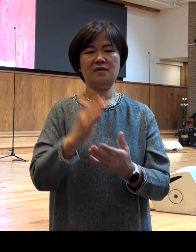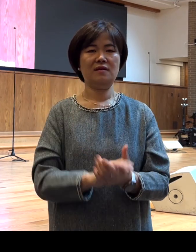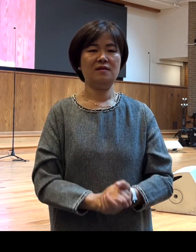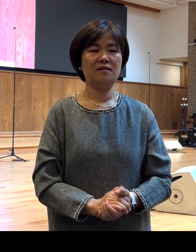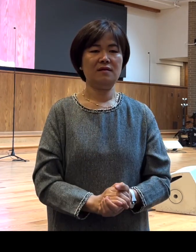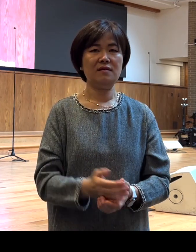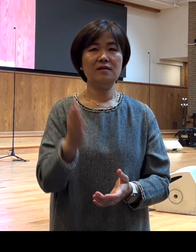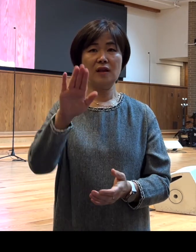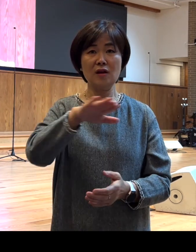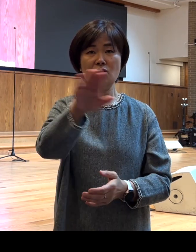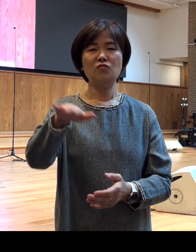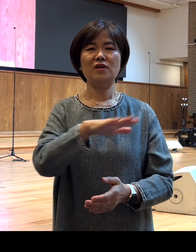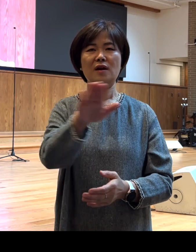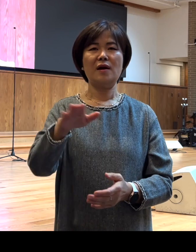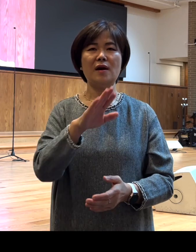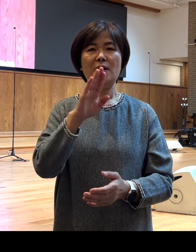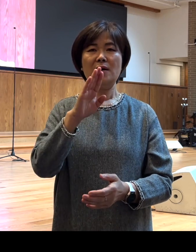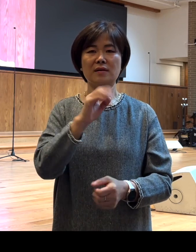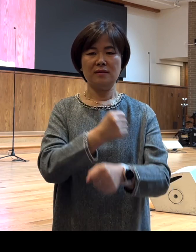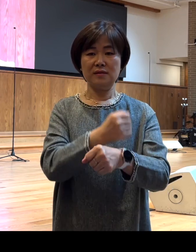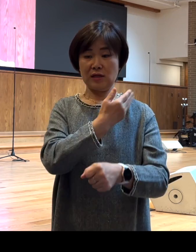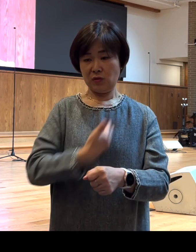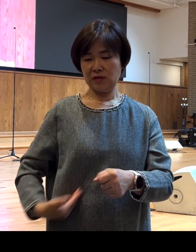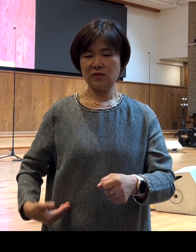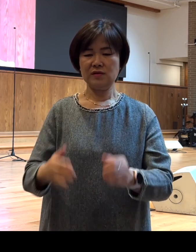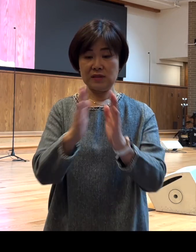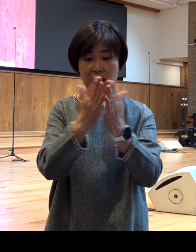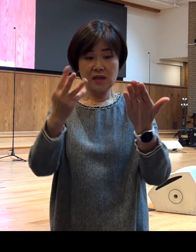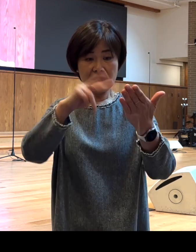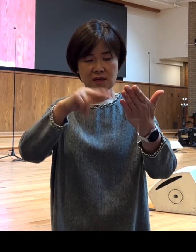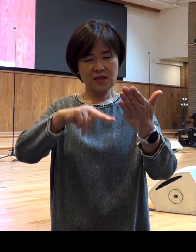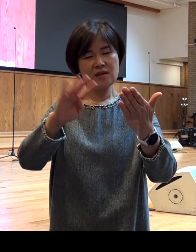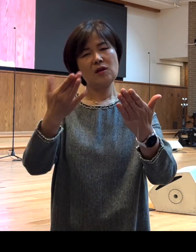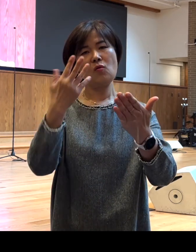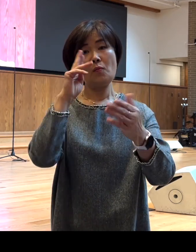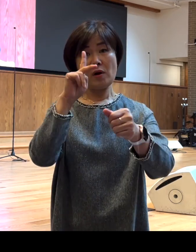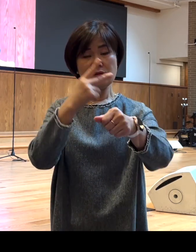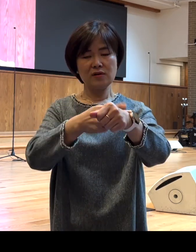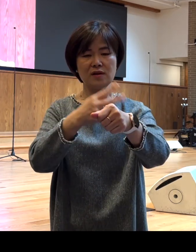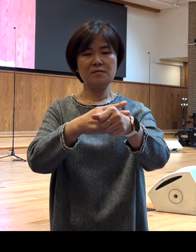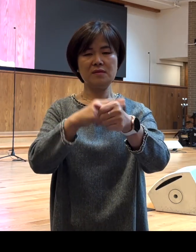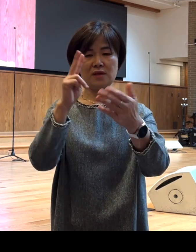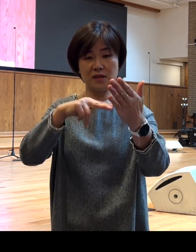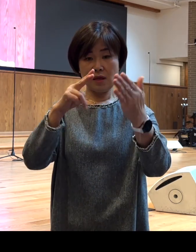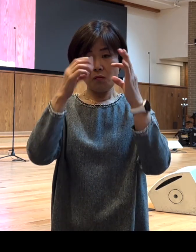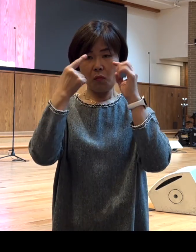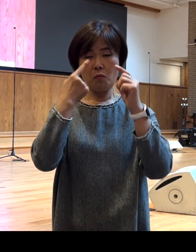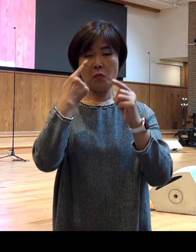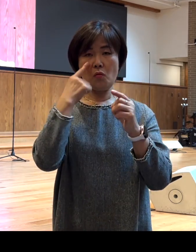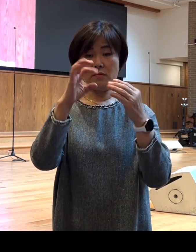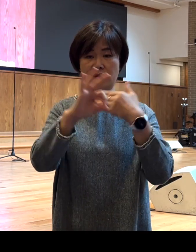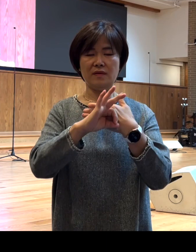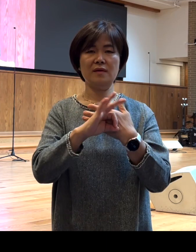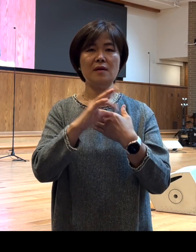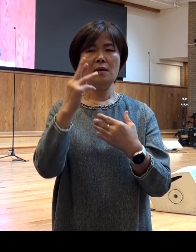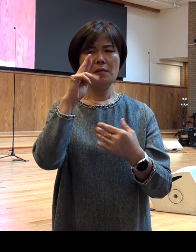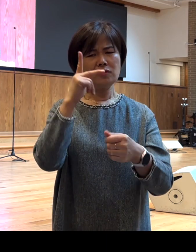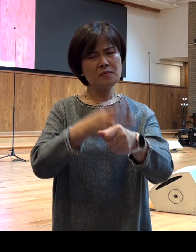그런데 우리가 사도행전을 묵상하면서 또 바울 서신을 묵상하다 보면 그럼 바울이 그렇게 위대한 사역을